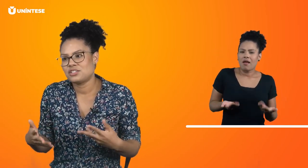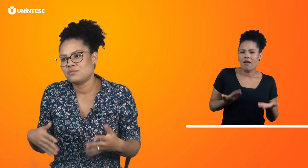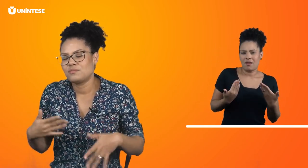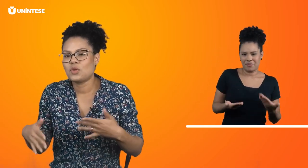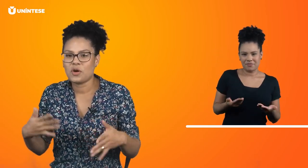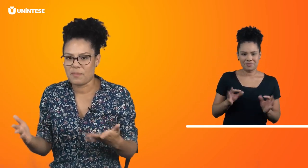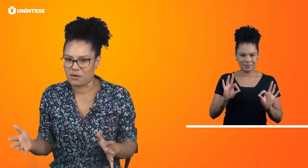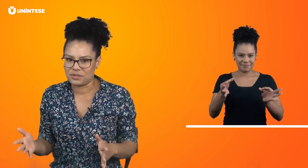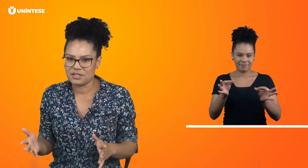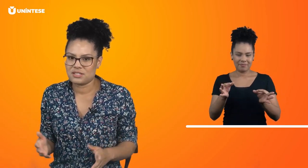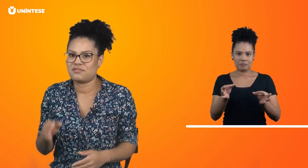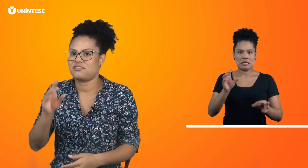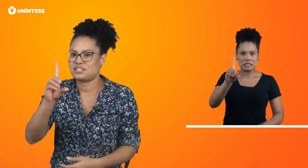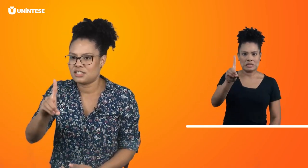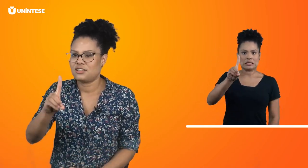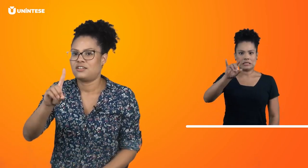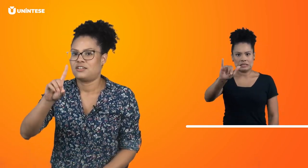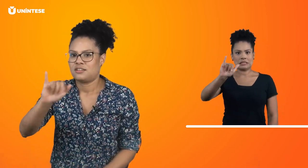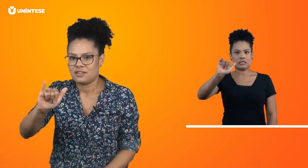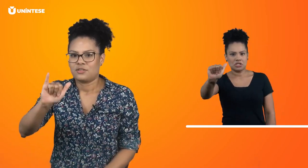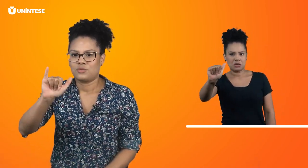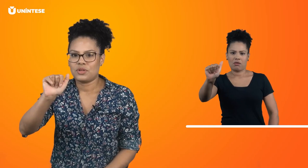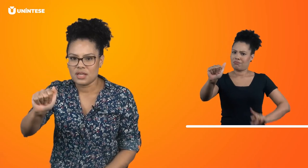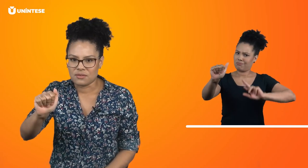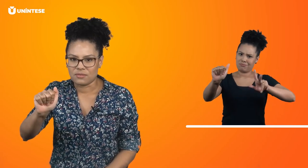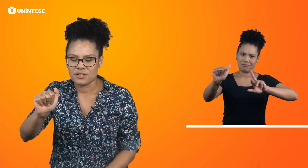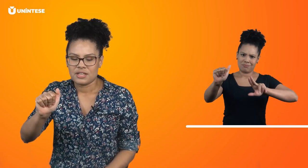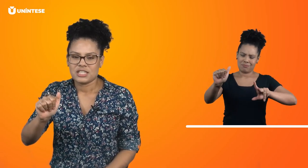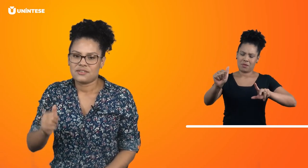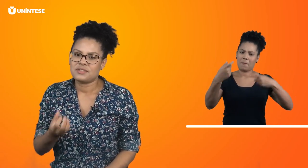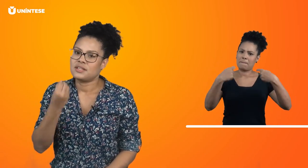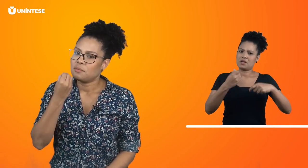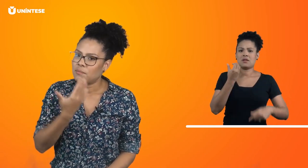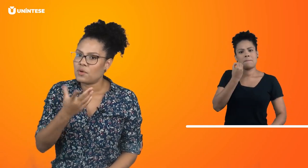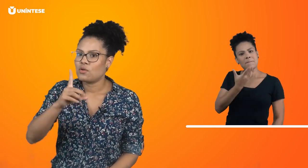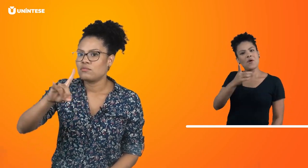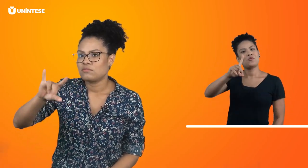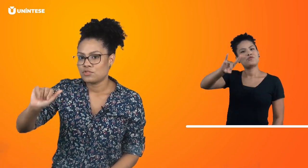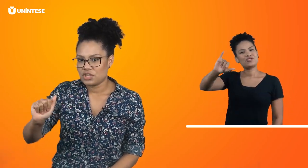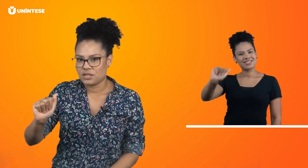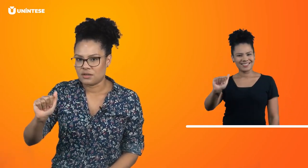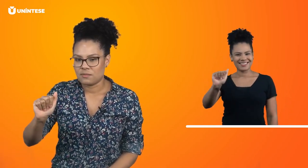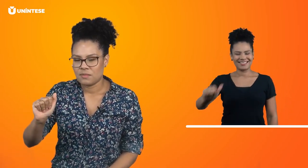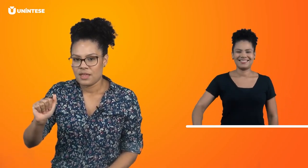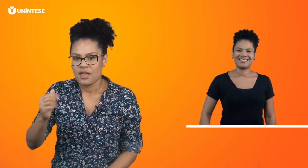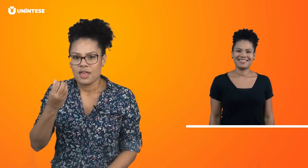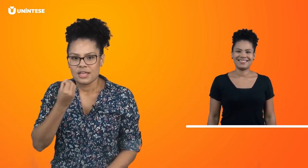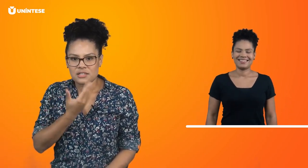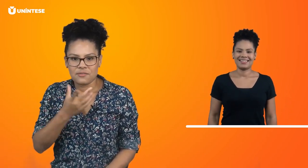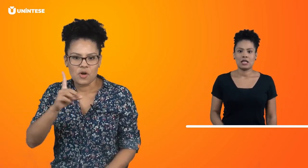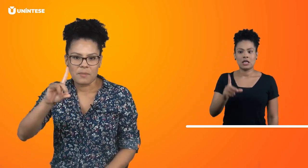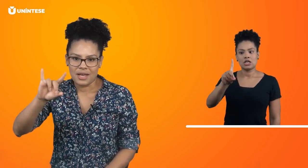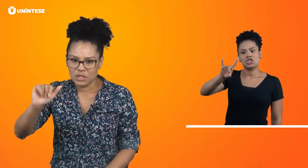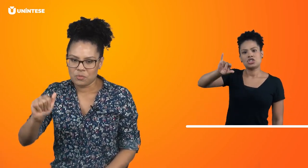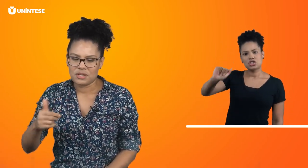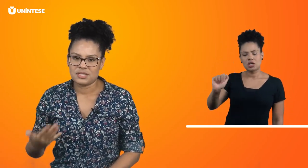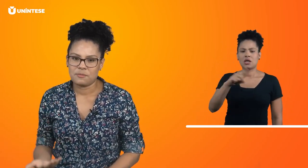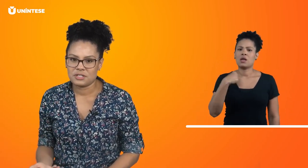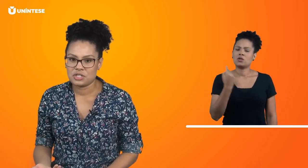normal, né? Você não vai fazer durinho. Você vai fazer bom dia. Esse formato, por exemplo, a gente